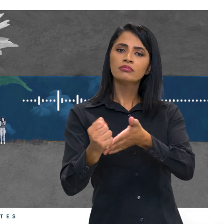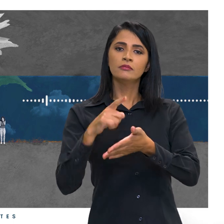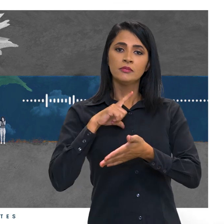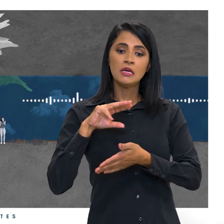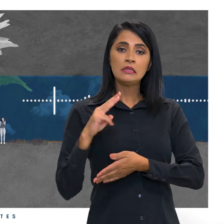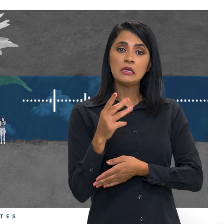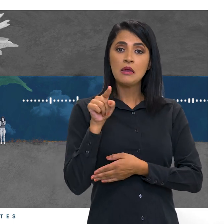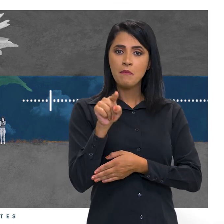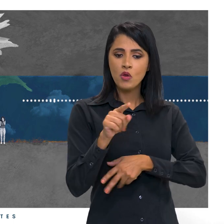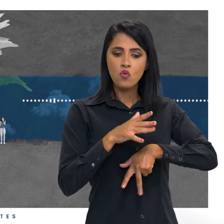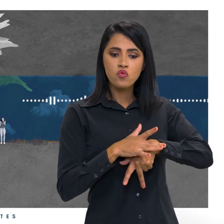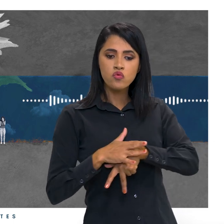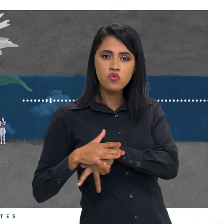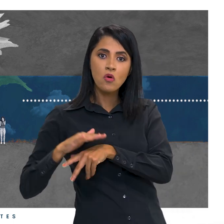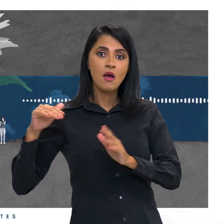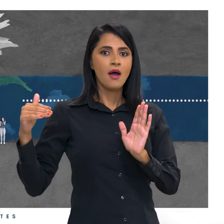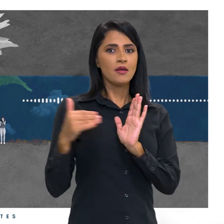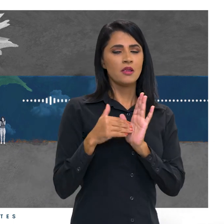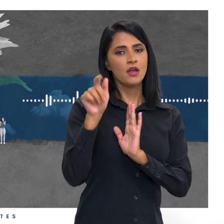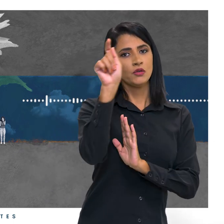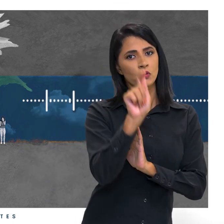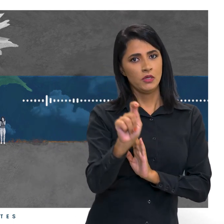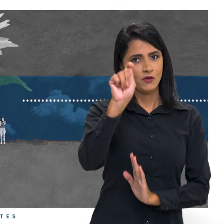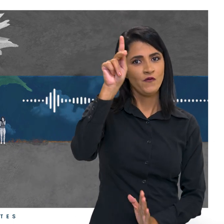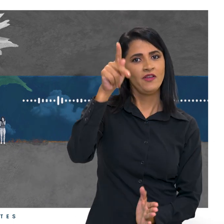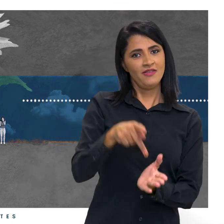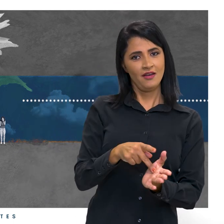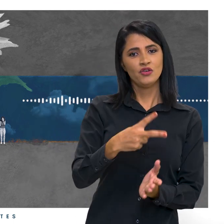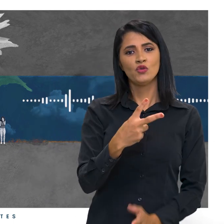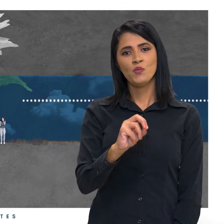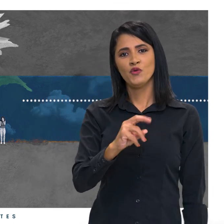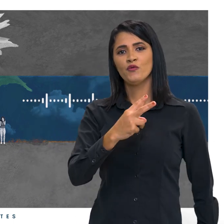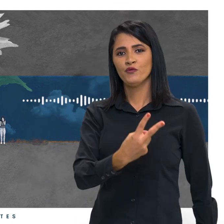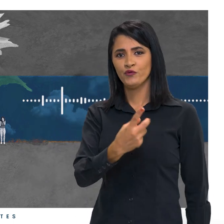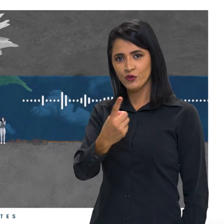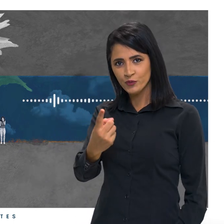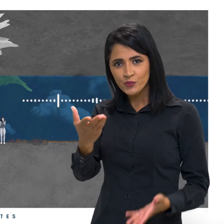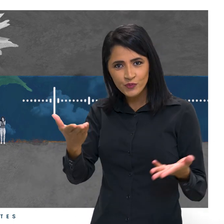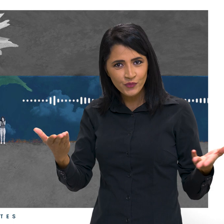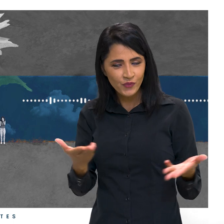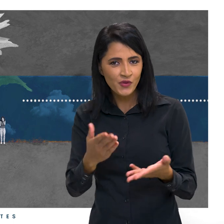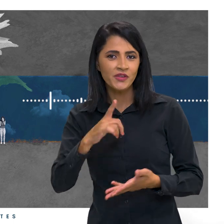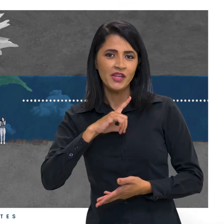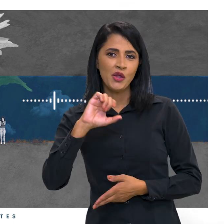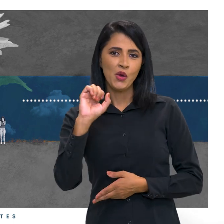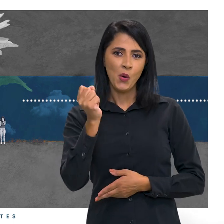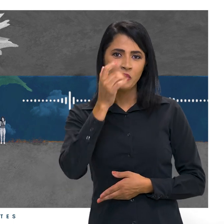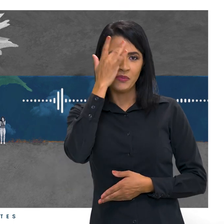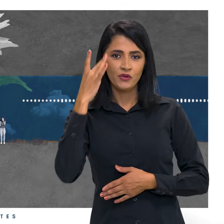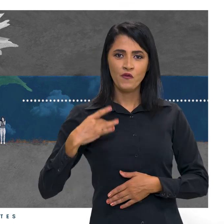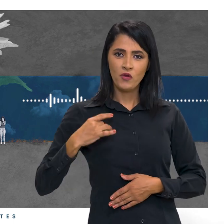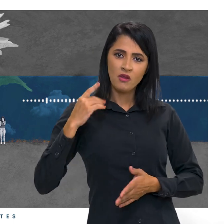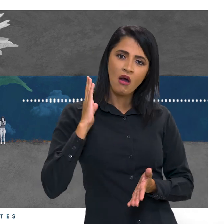mil pacientes até virar uma associação de fato, em 2021. Hoje conta com oito voluntários fixos e alguns parceiros